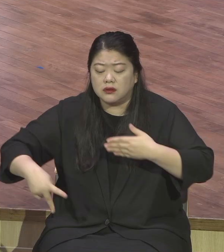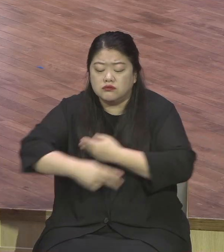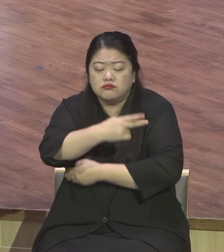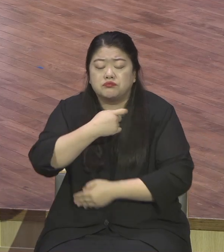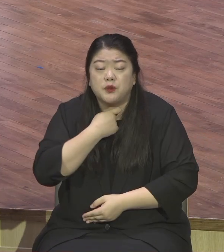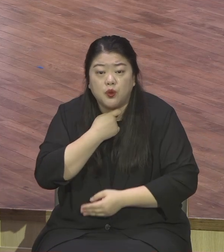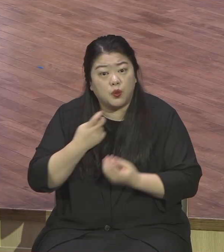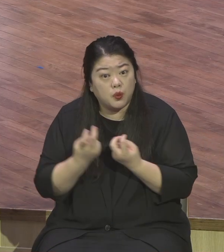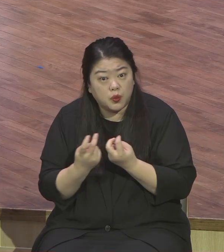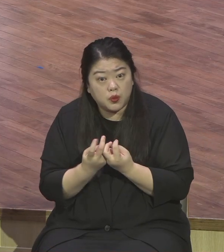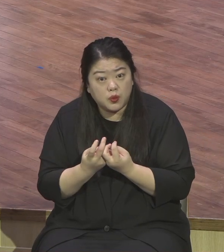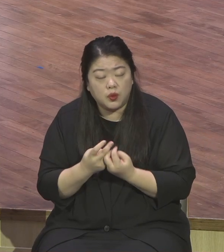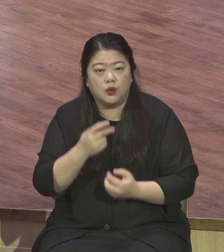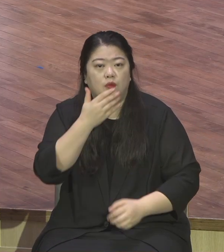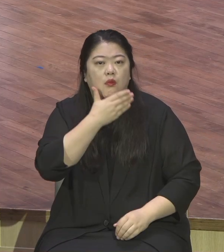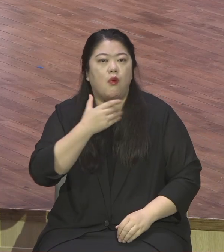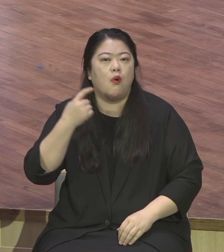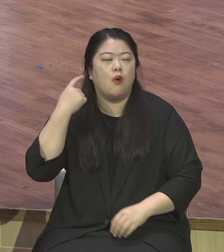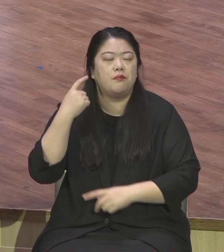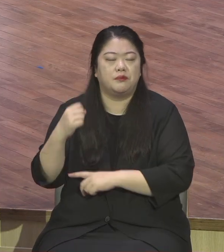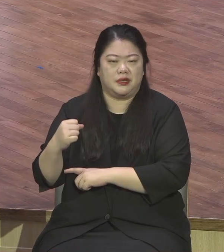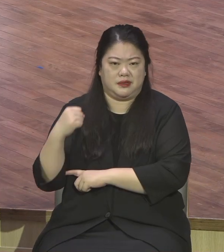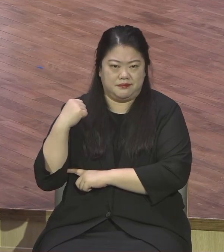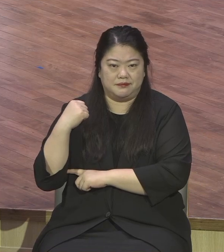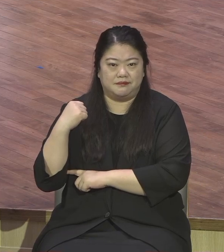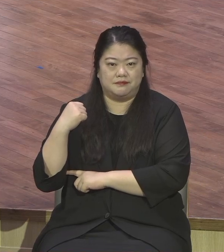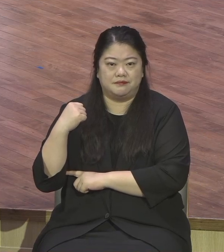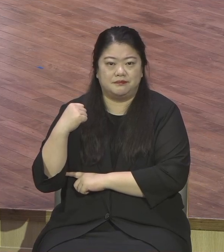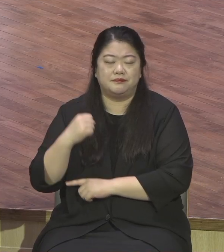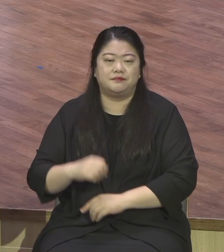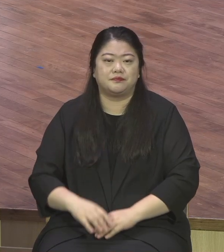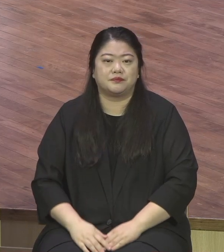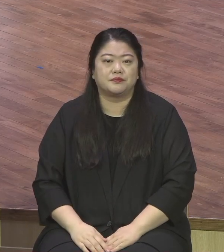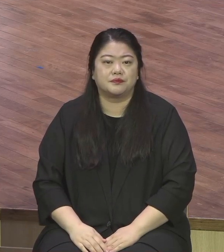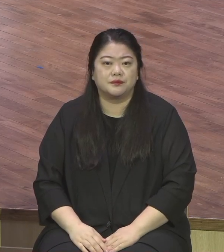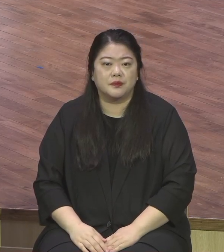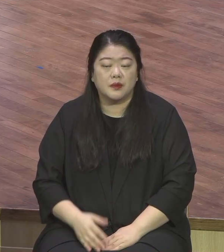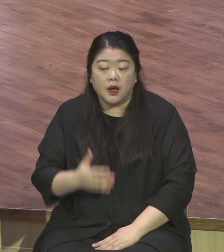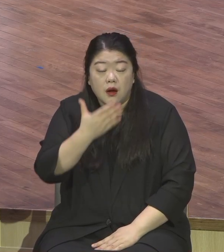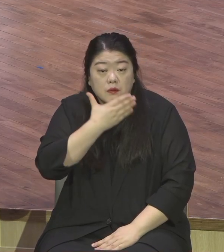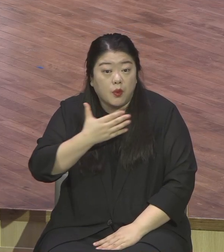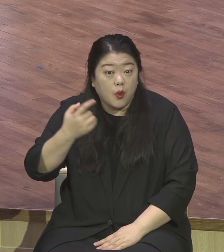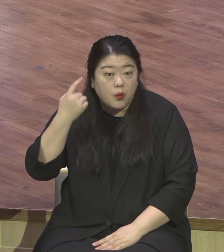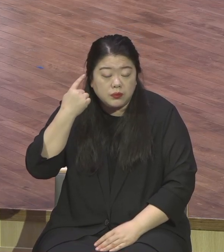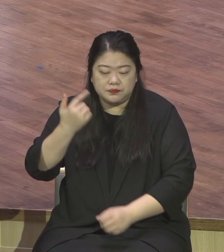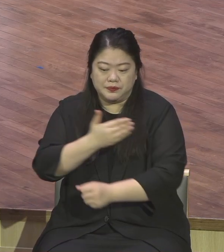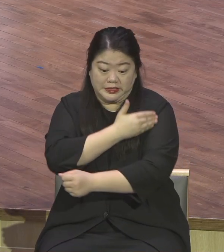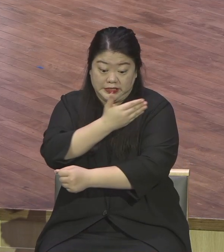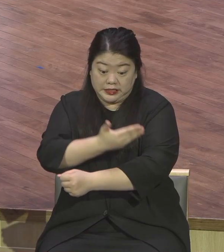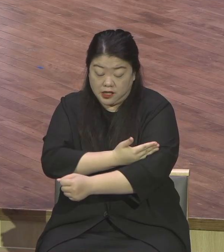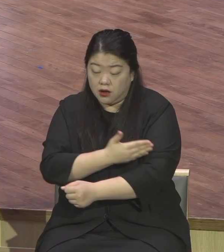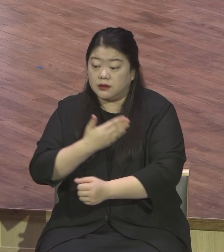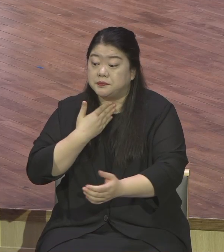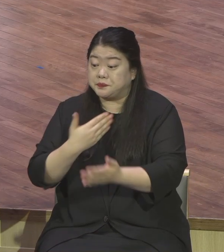보금의 힘. 보금의 힘. 보금의 힘을 체험할 때 가능합니다.